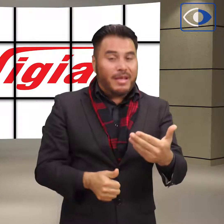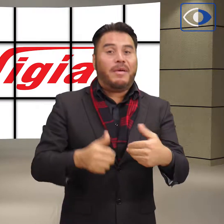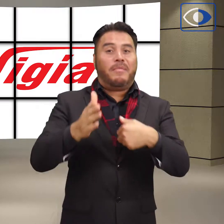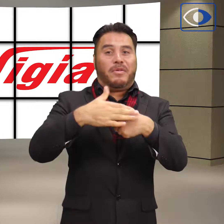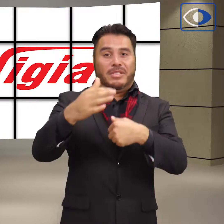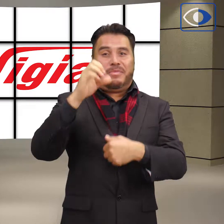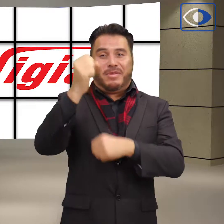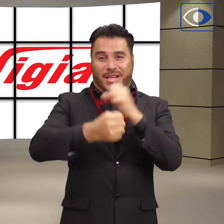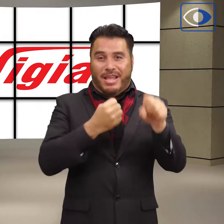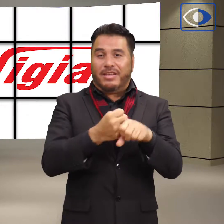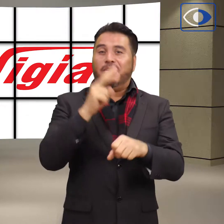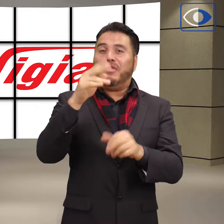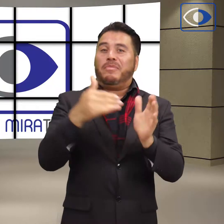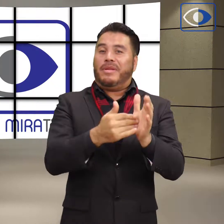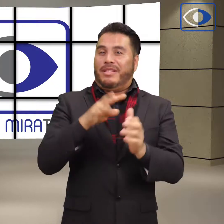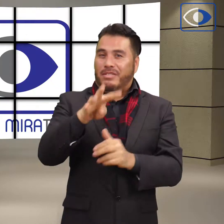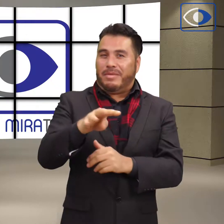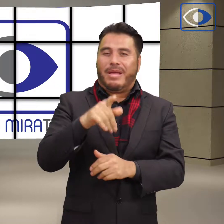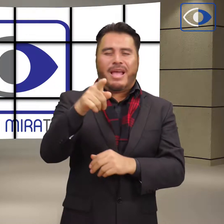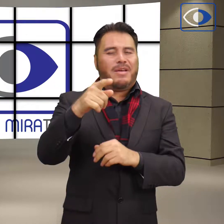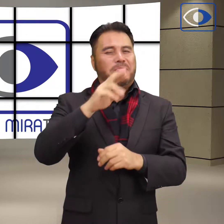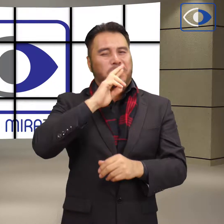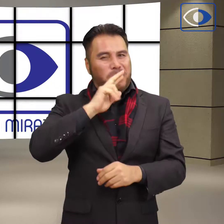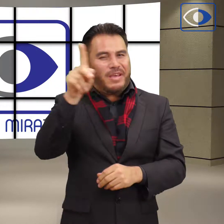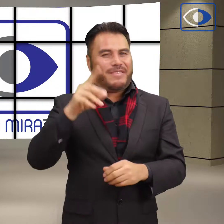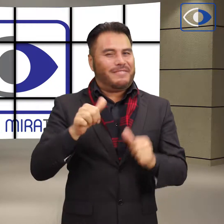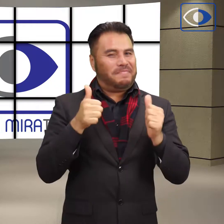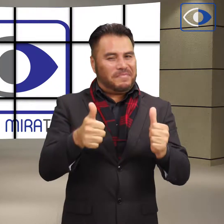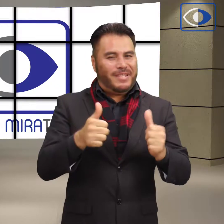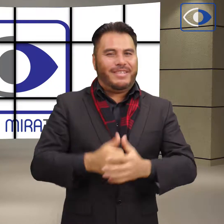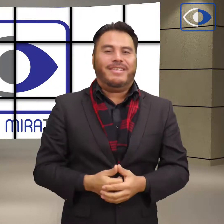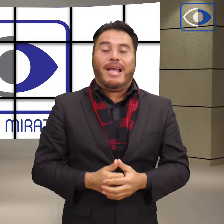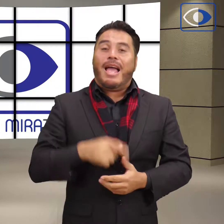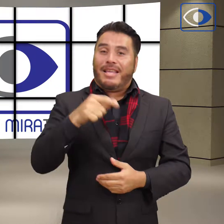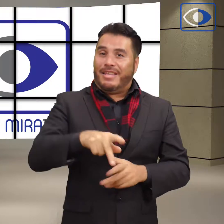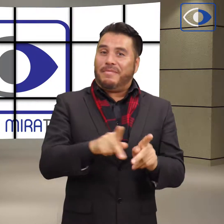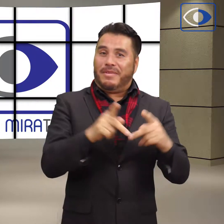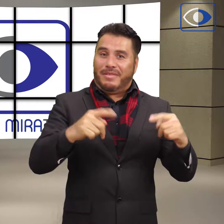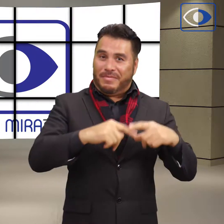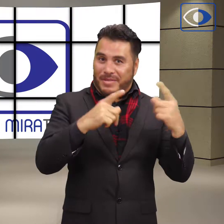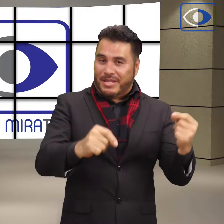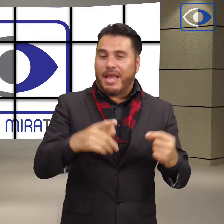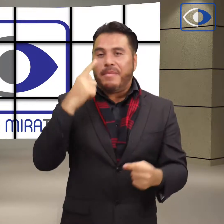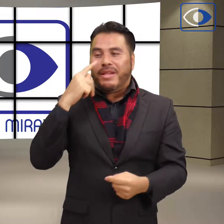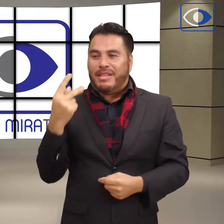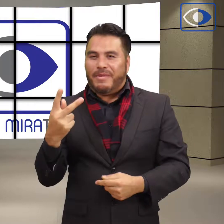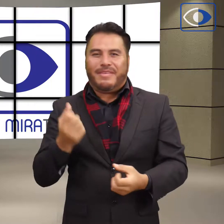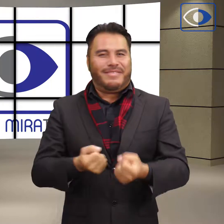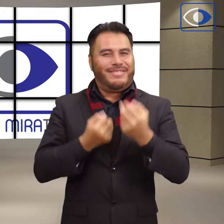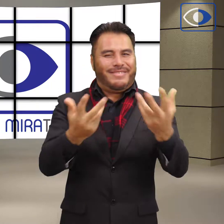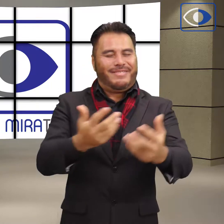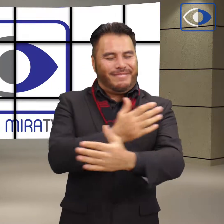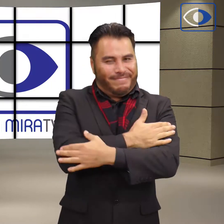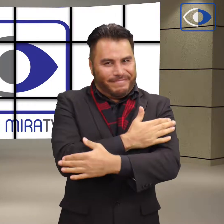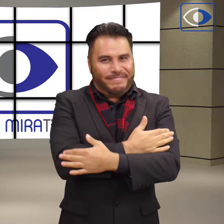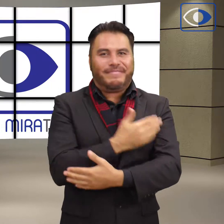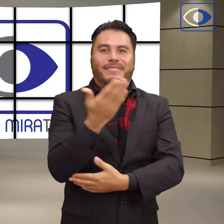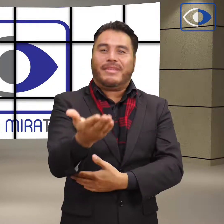2019 sea todavía mejor. Desde aquí el periódico El Vigía y la Mira TV, te enviamos un fuerte abrazo y te